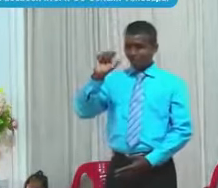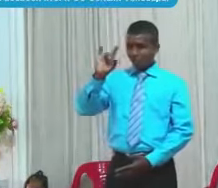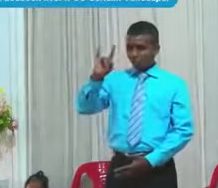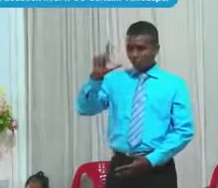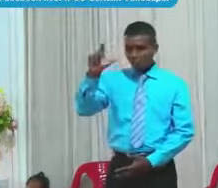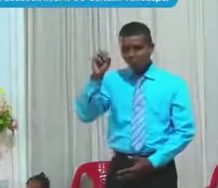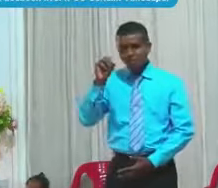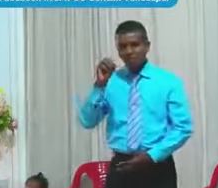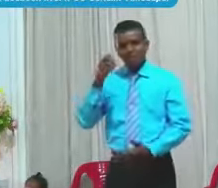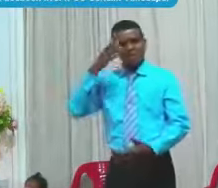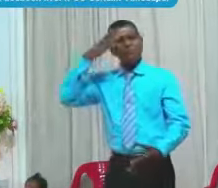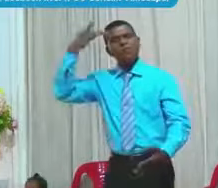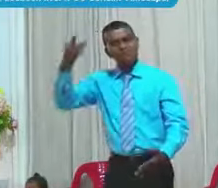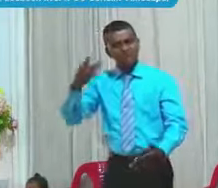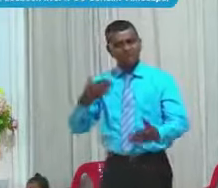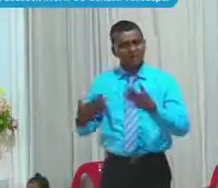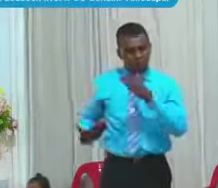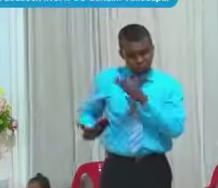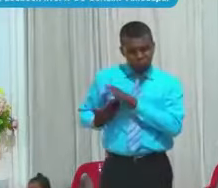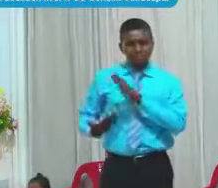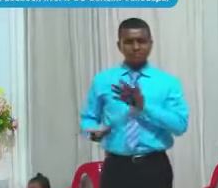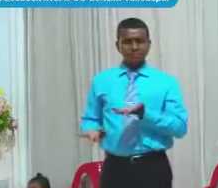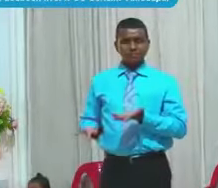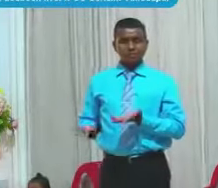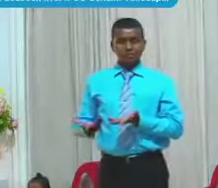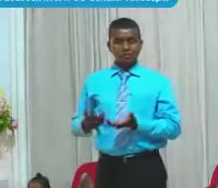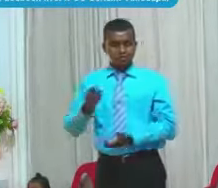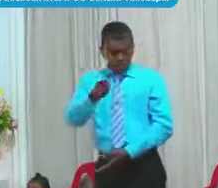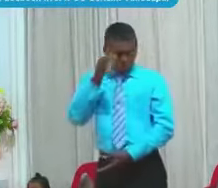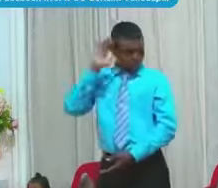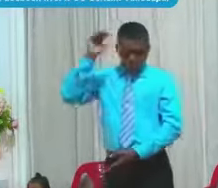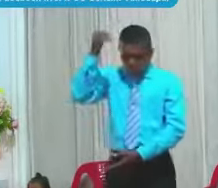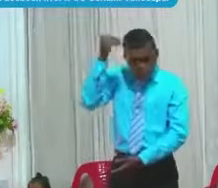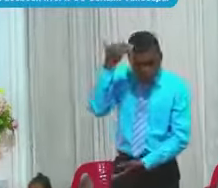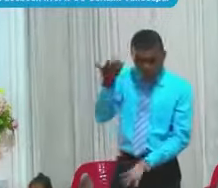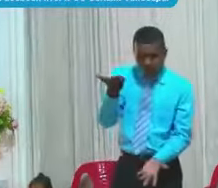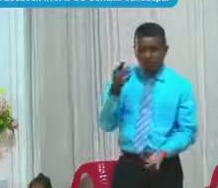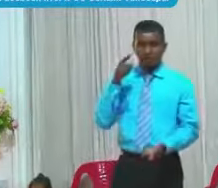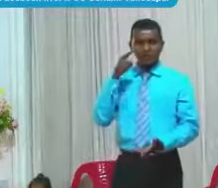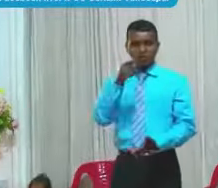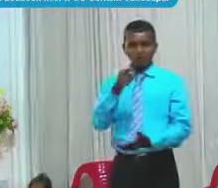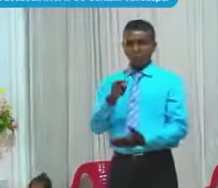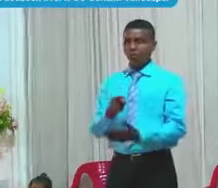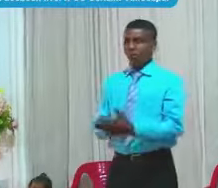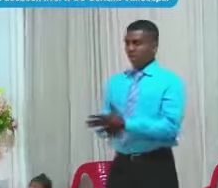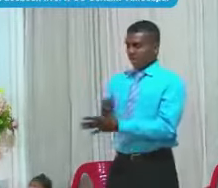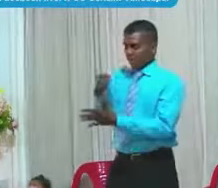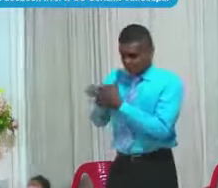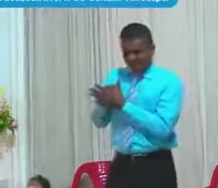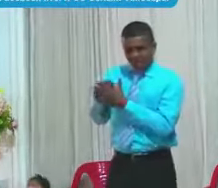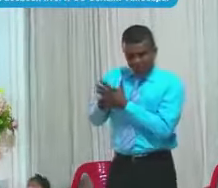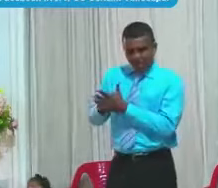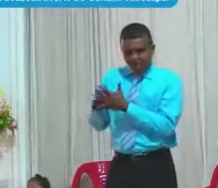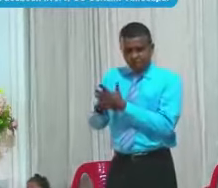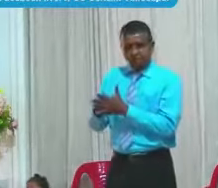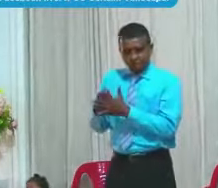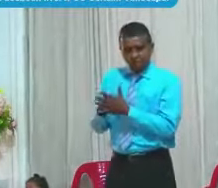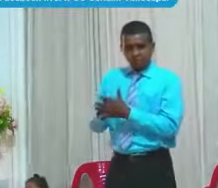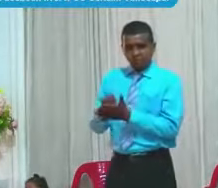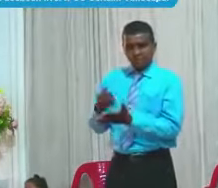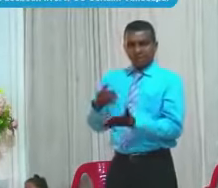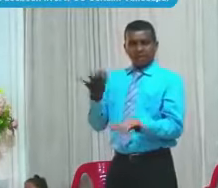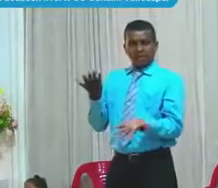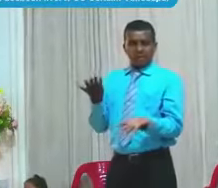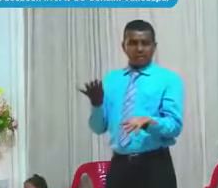Además No te das cuenta Que te está dando Golpes Contra los aguijones